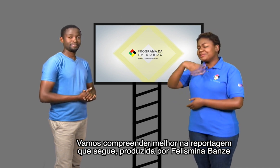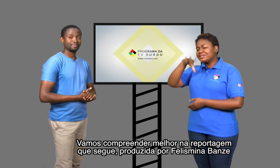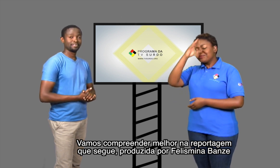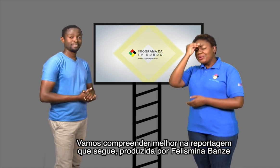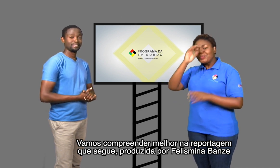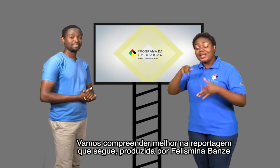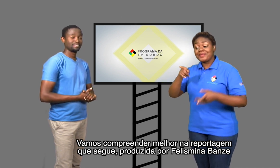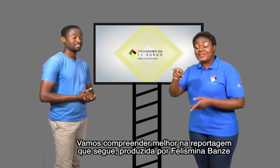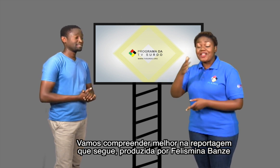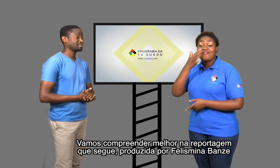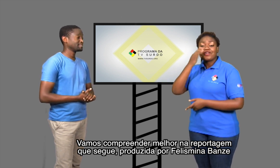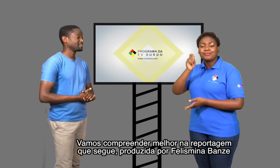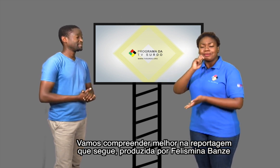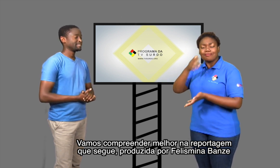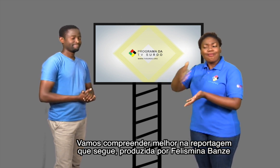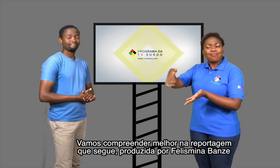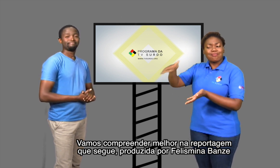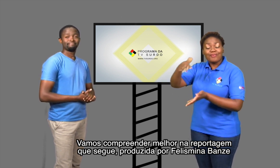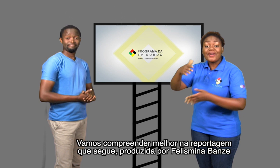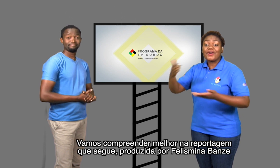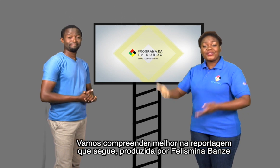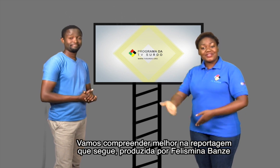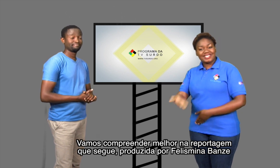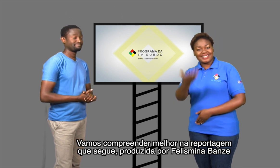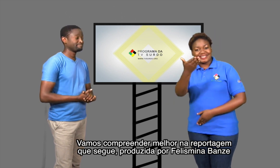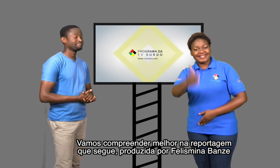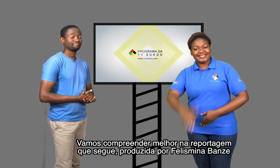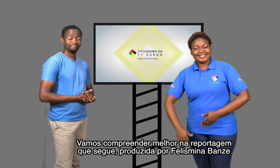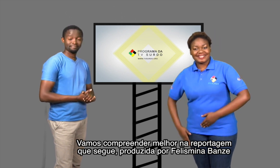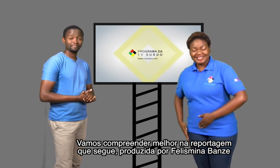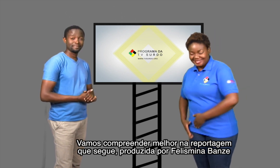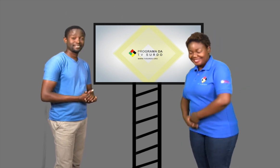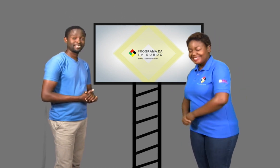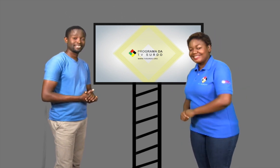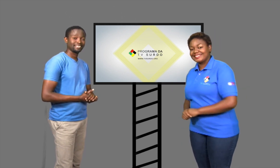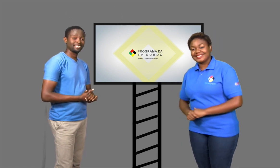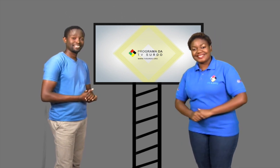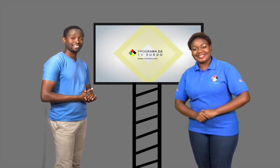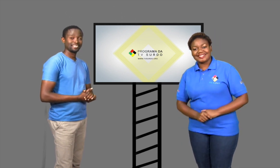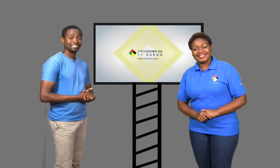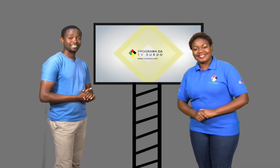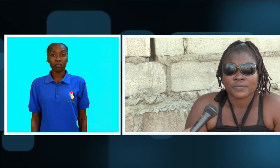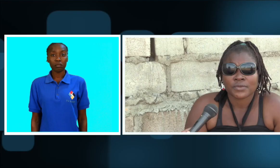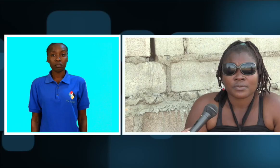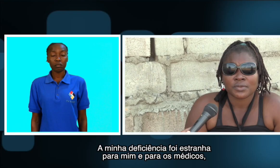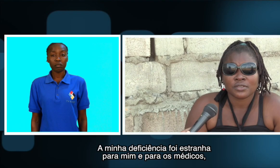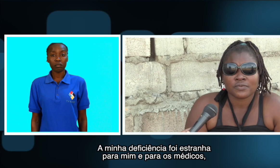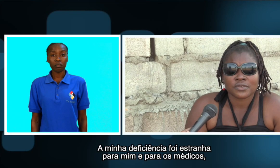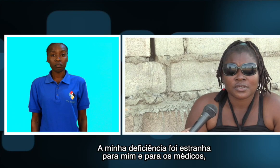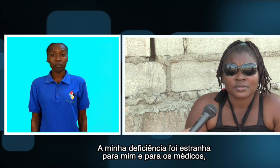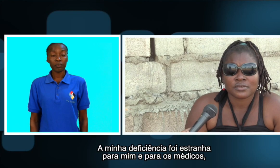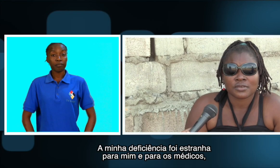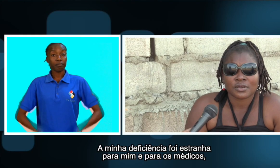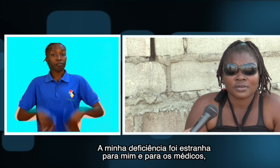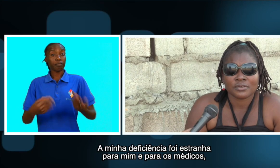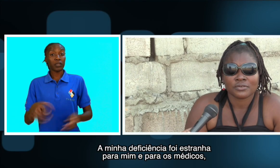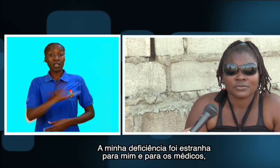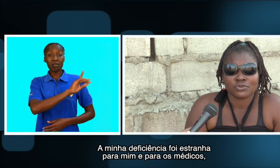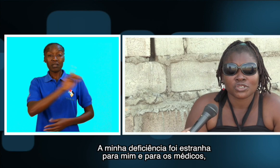segue, produzida por Felizmina Banzi. Minha deficiência foi